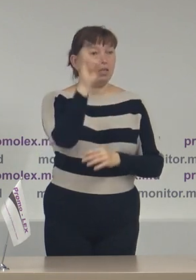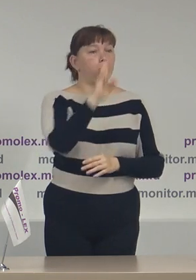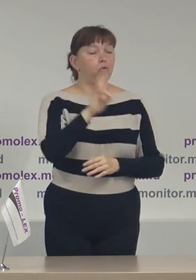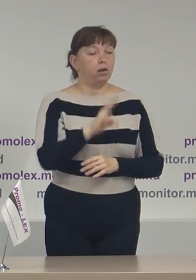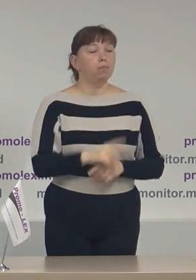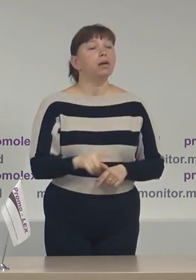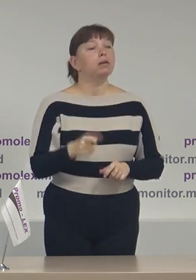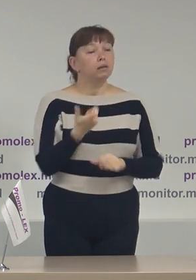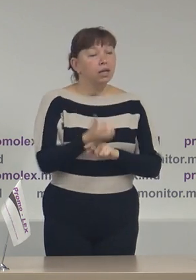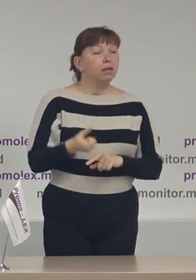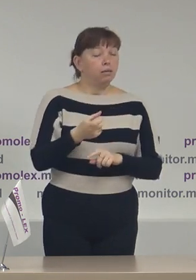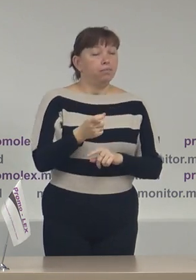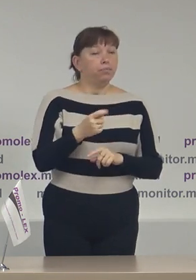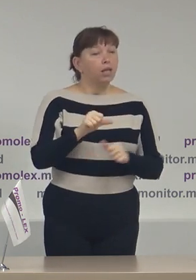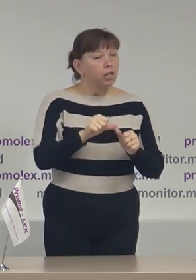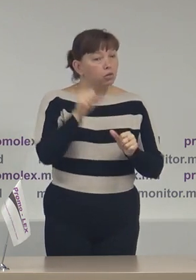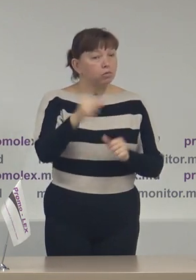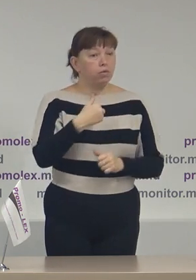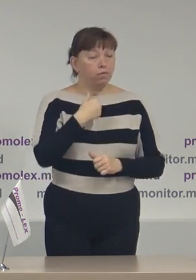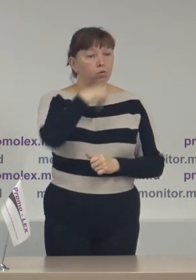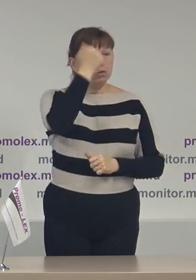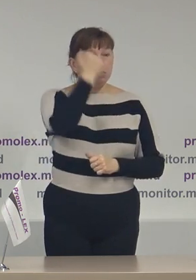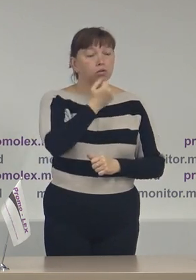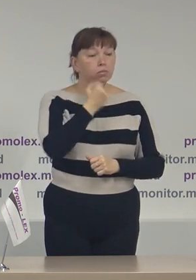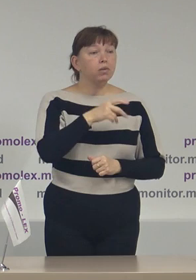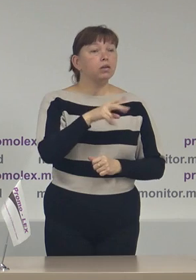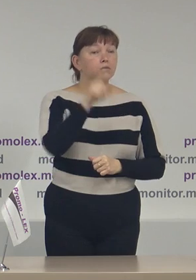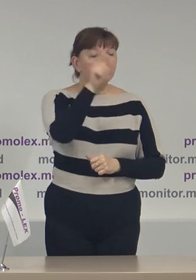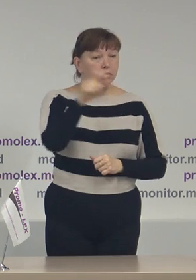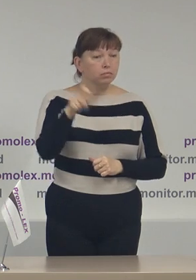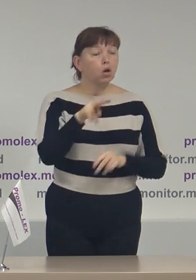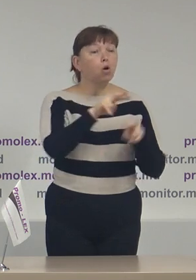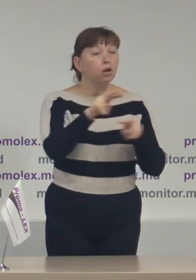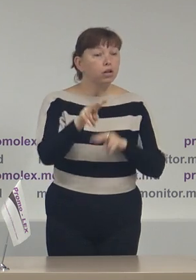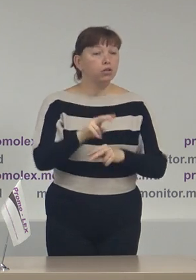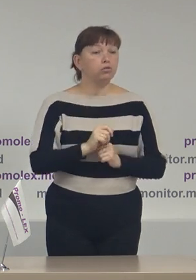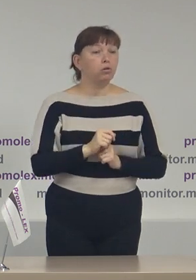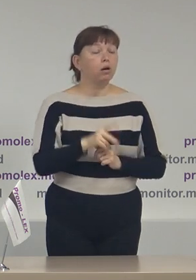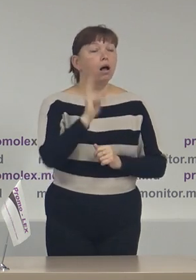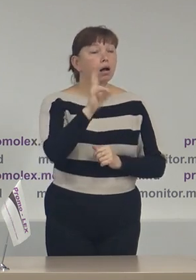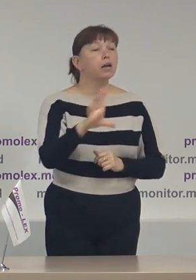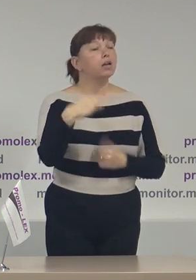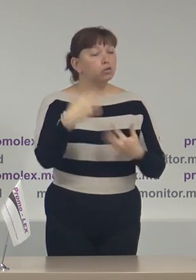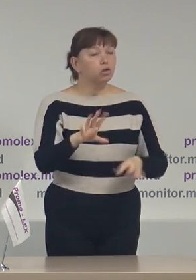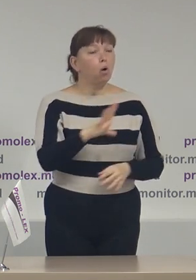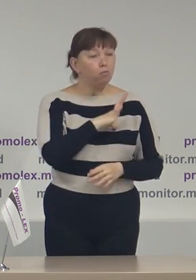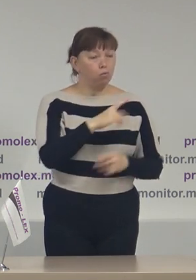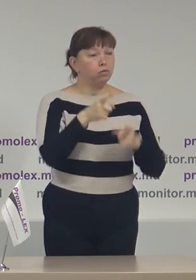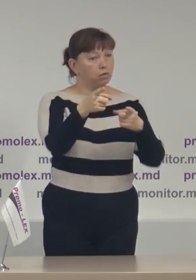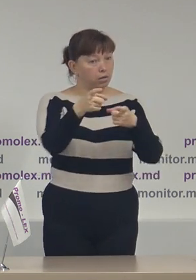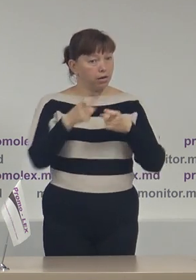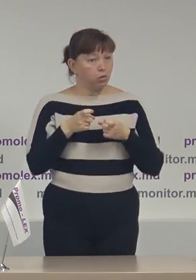deosebit, aș vrea să mulțumesc acelor colegi observatori, pe termen scurt, care au fost recrutați,